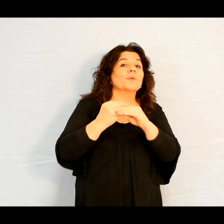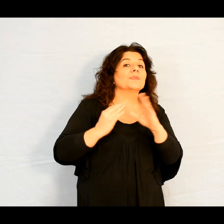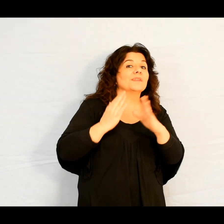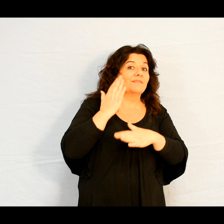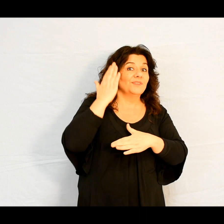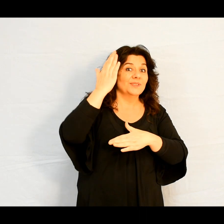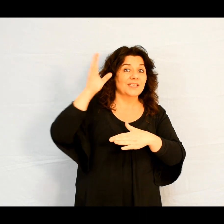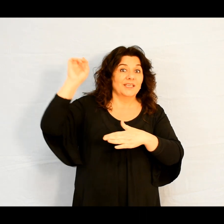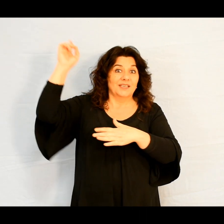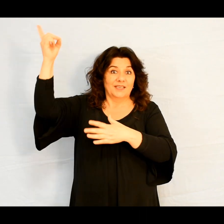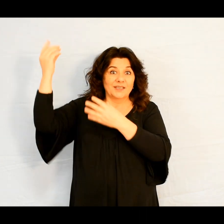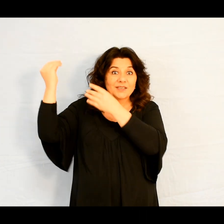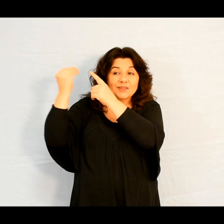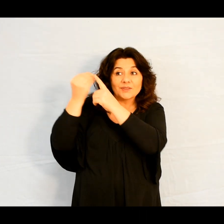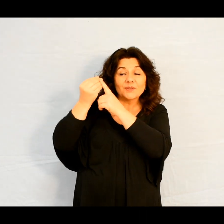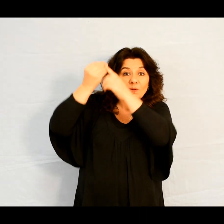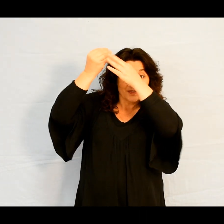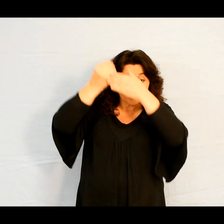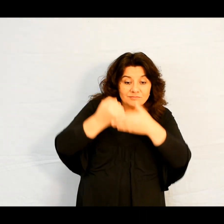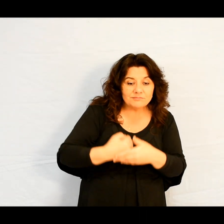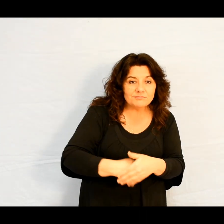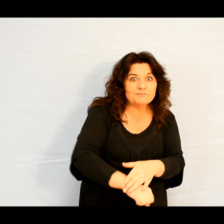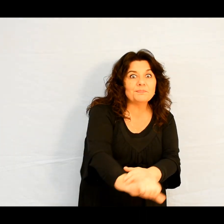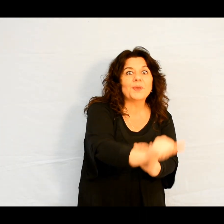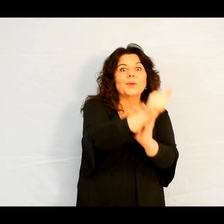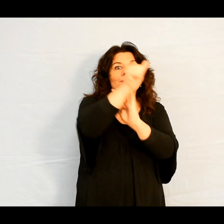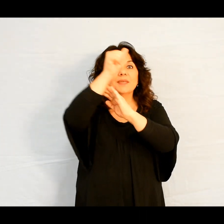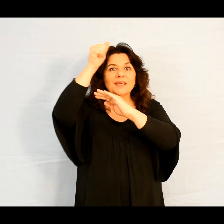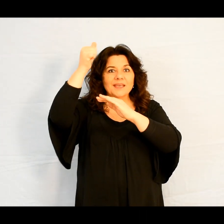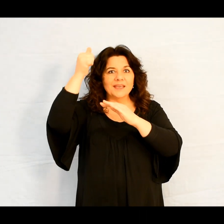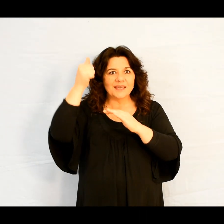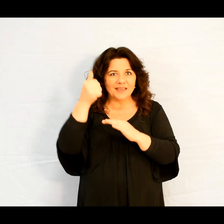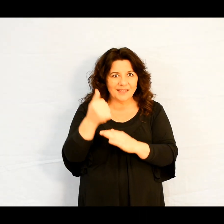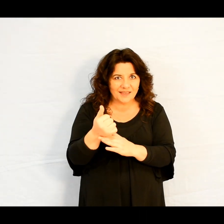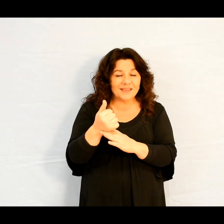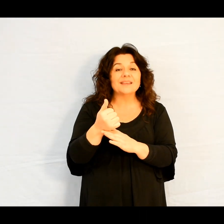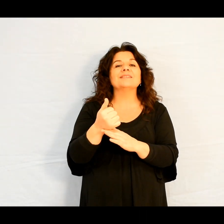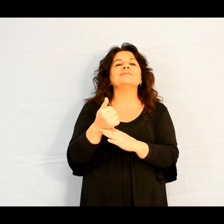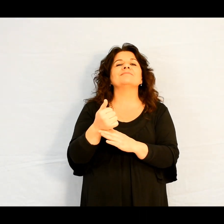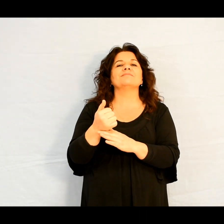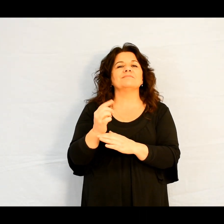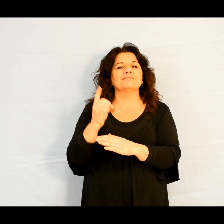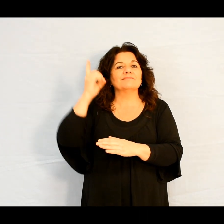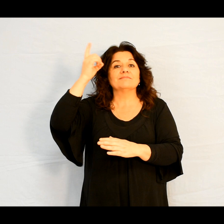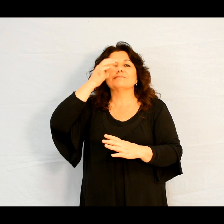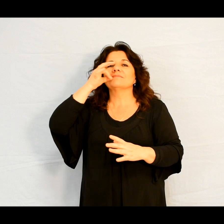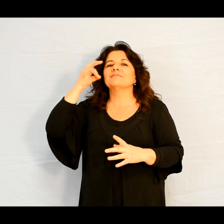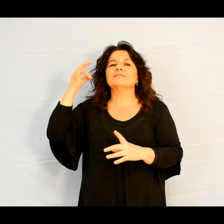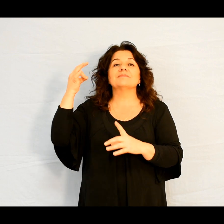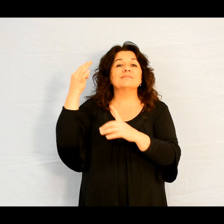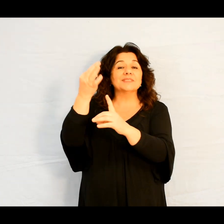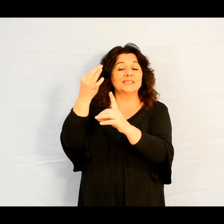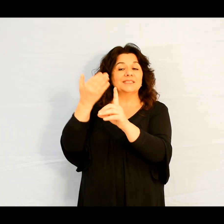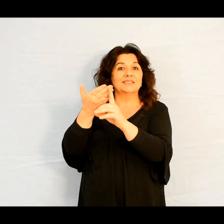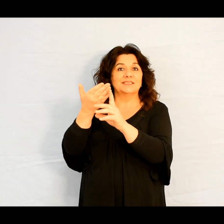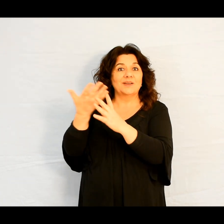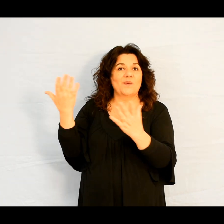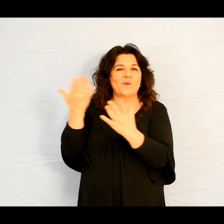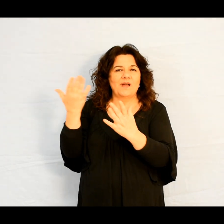il dit « Que se prosternent devant lui tous les anges